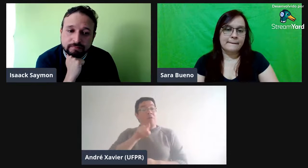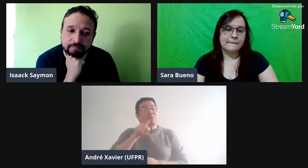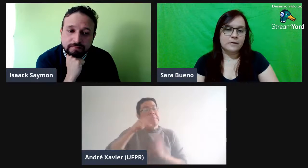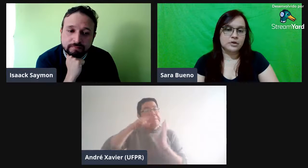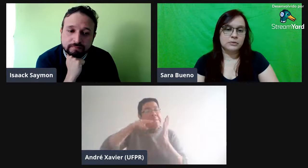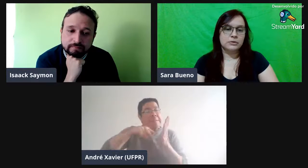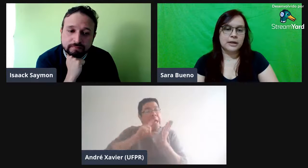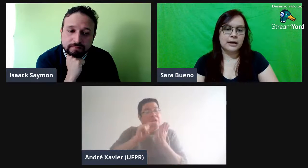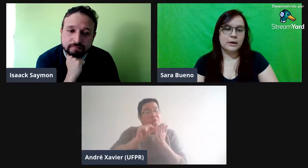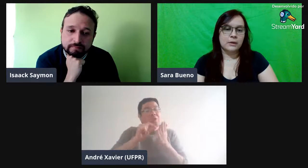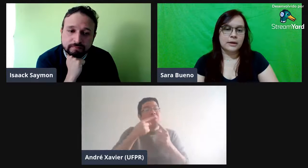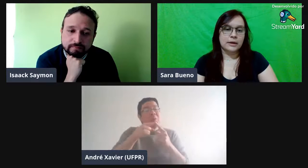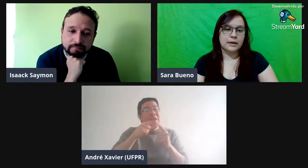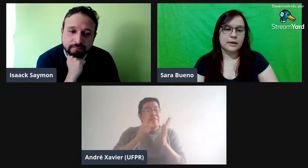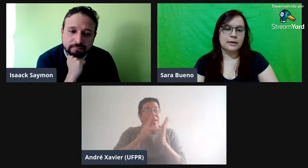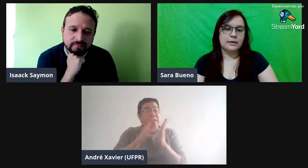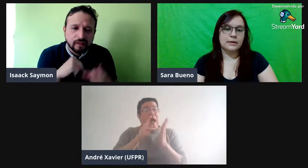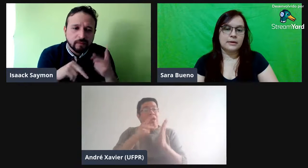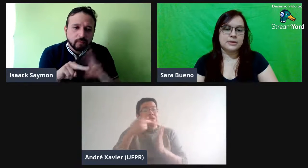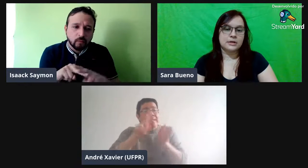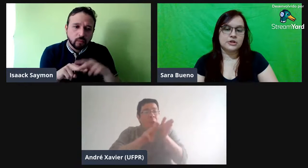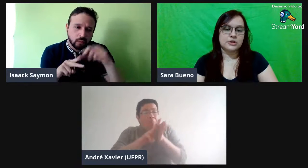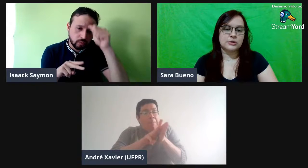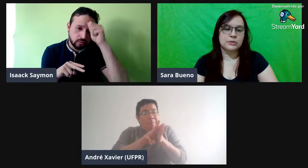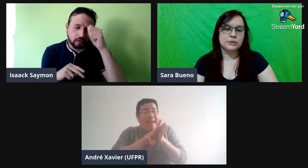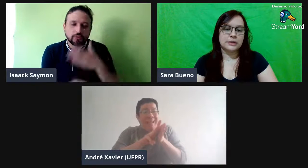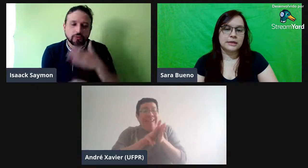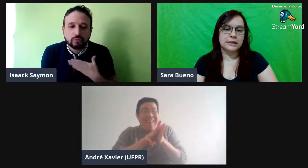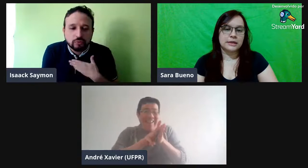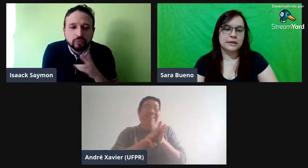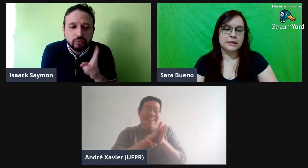Eu achei muito legal esse artigo, porque...